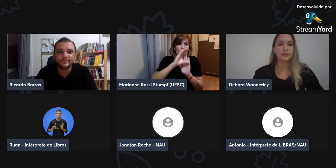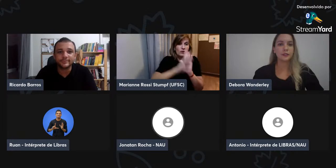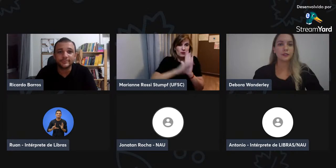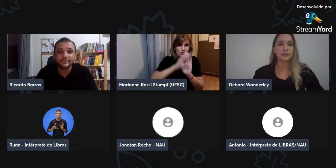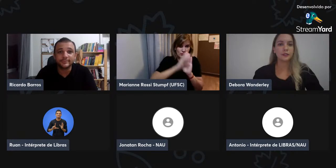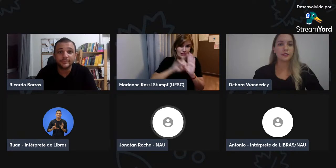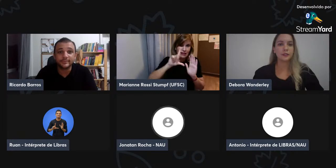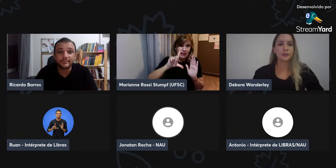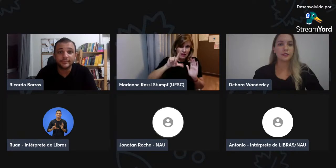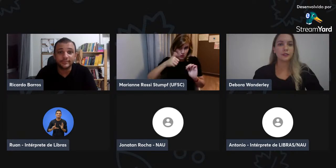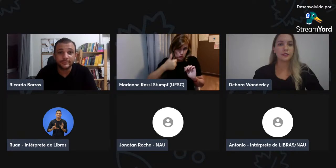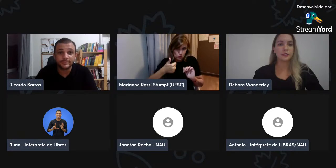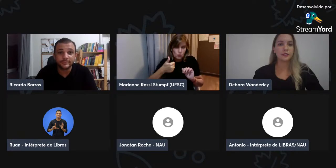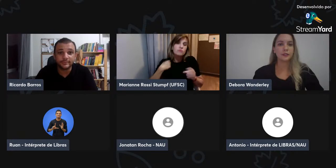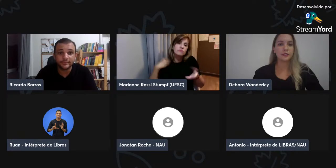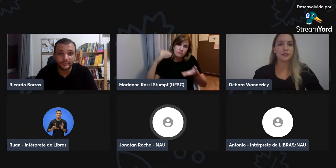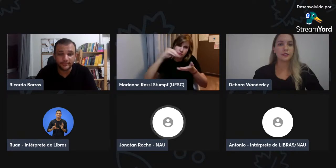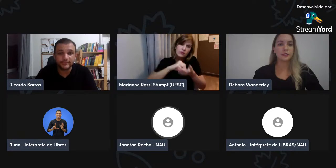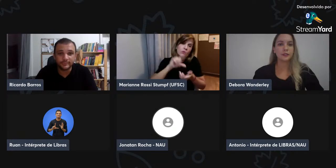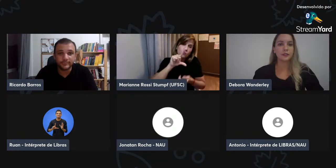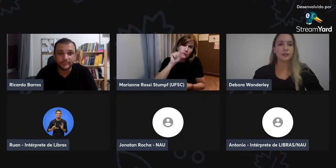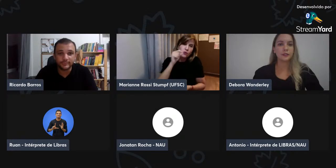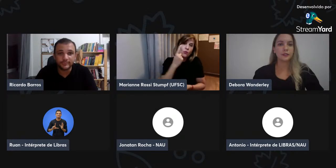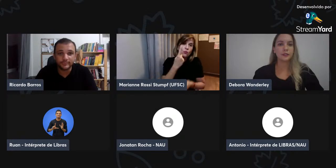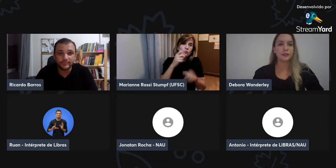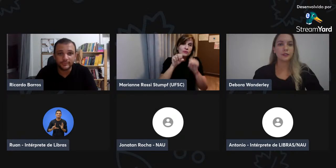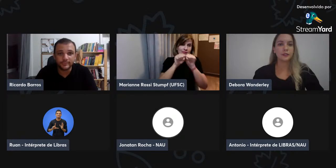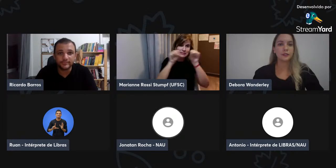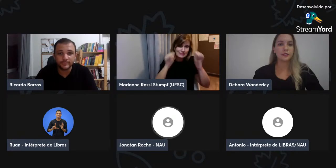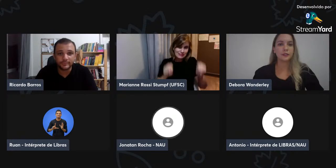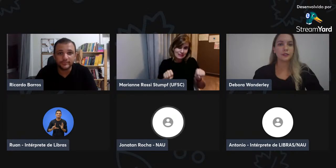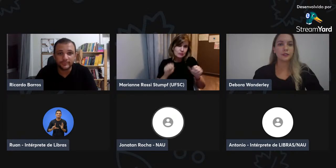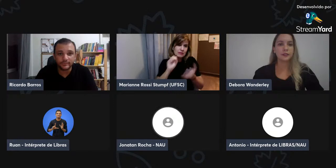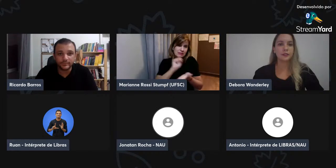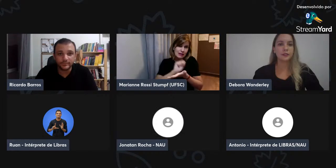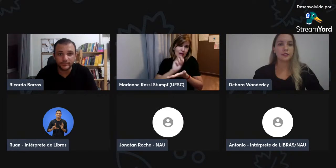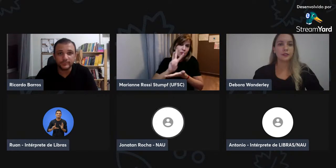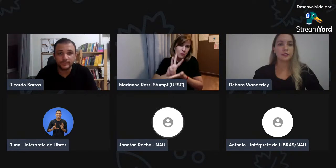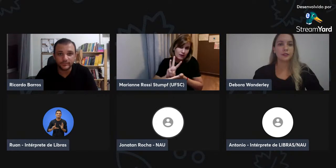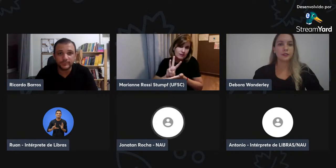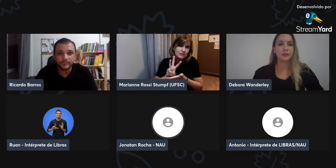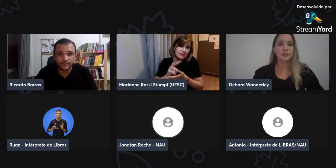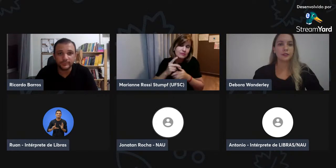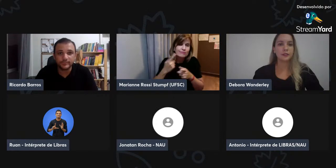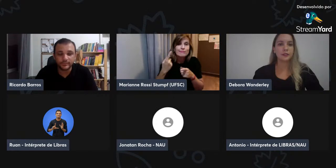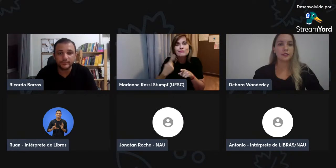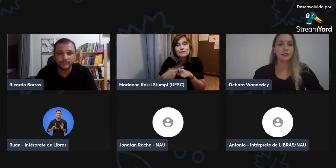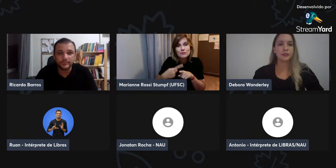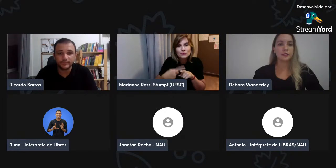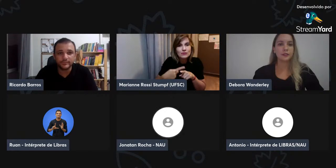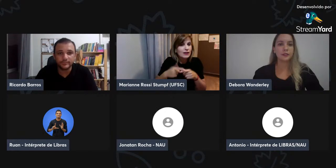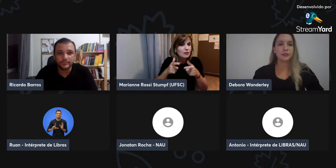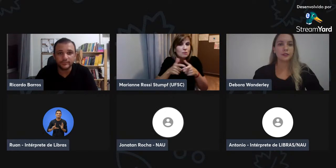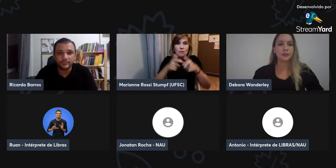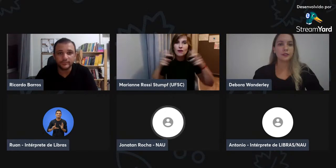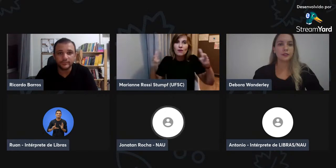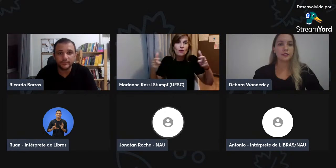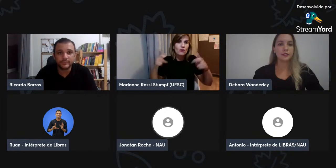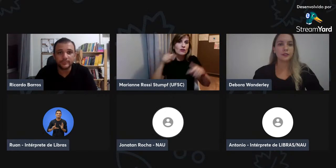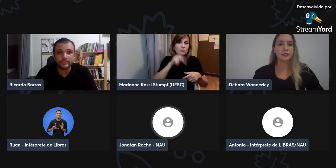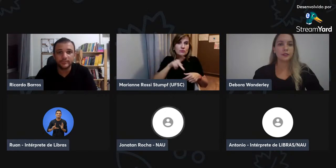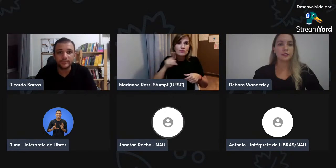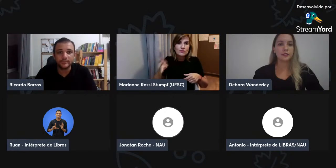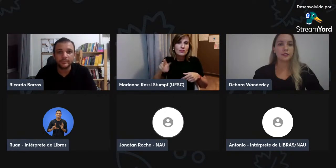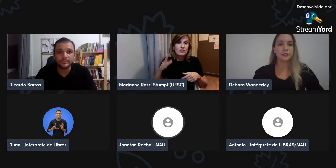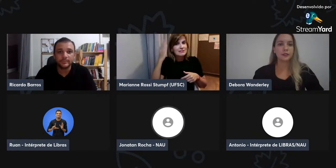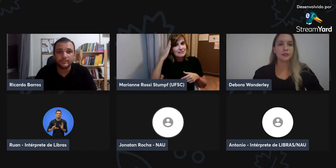Então, a partir da, da inclusão, né, desse sistema, né, de escrita de sinais,